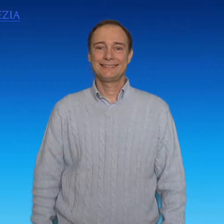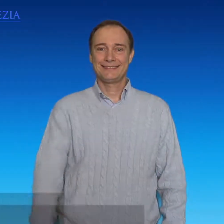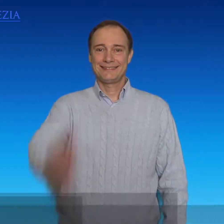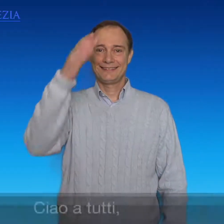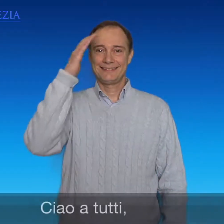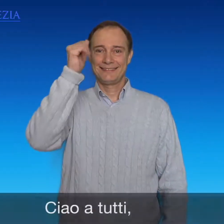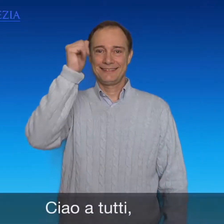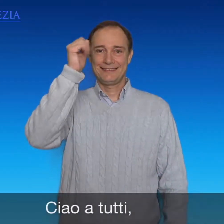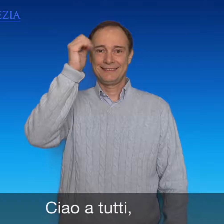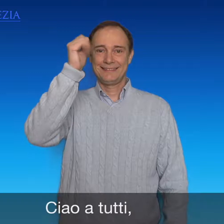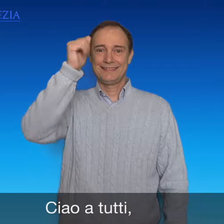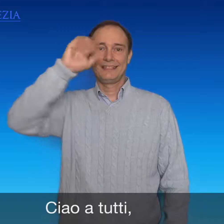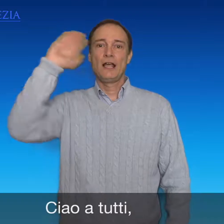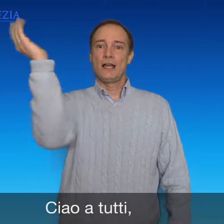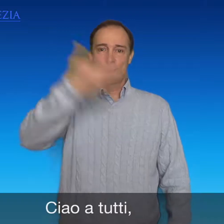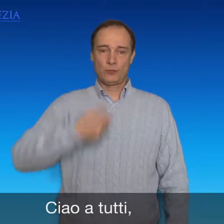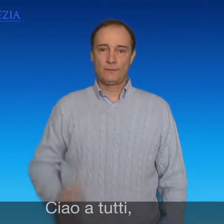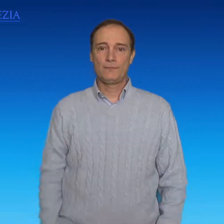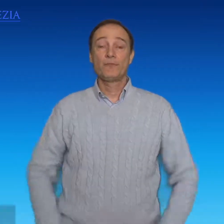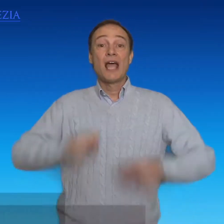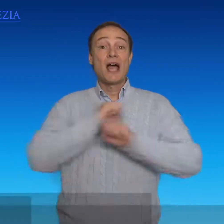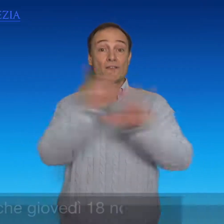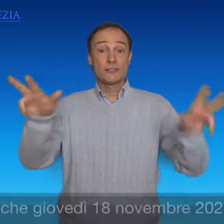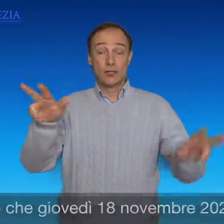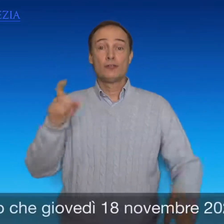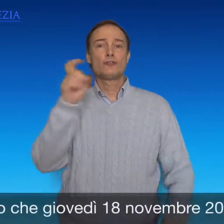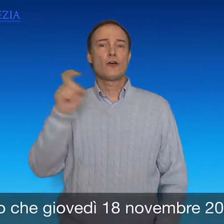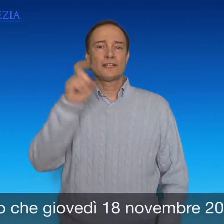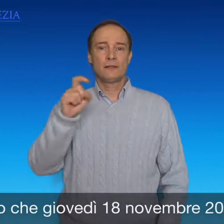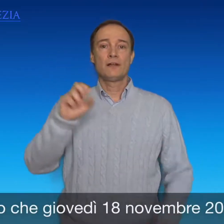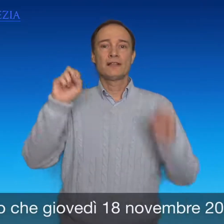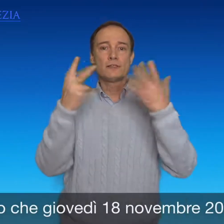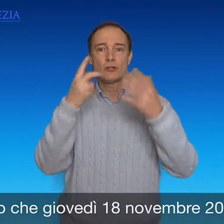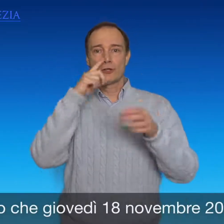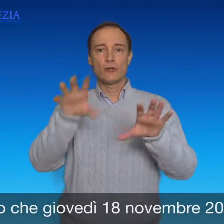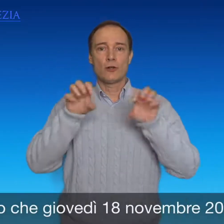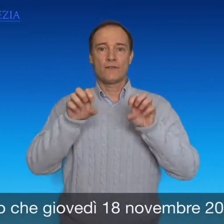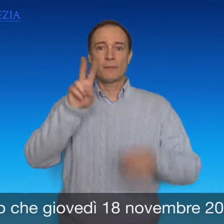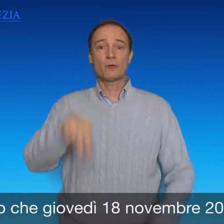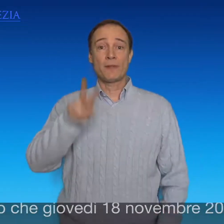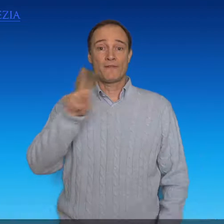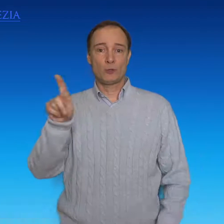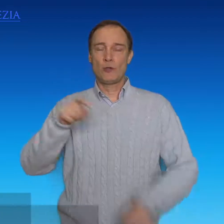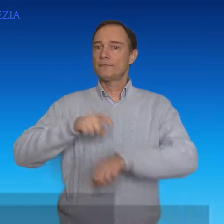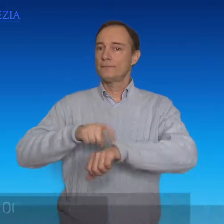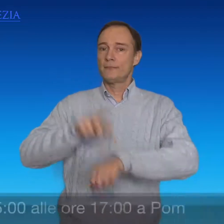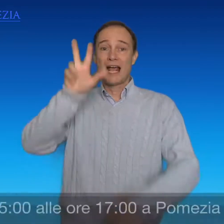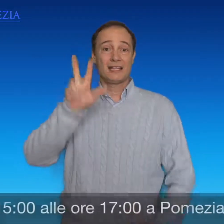Ciao a tutti, vi avvisiamo che giovedì 18 novembre 2021, dalle ore 15 alle ore